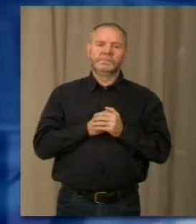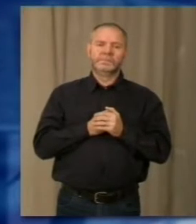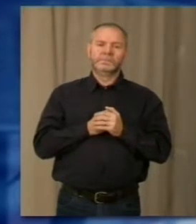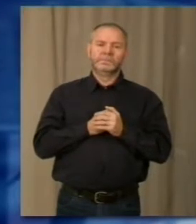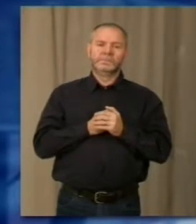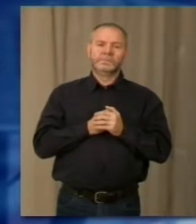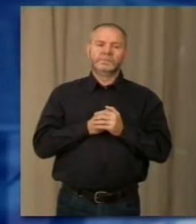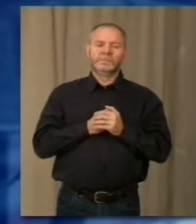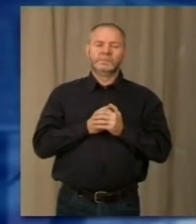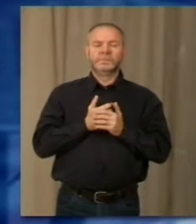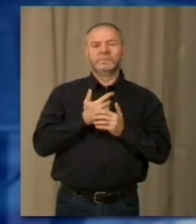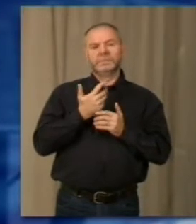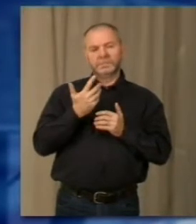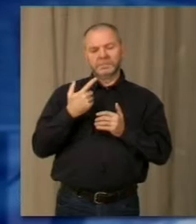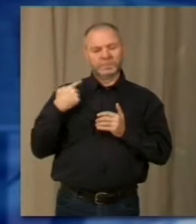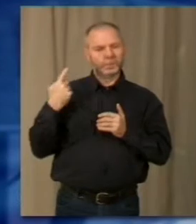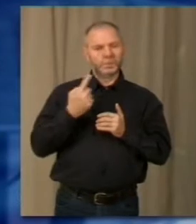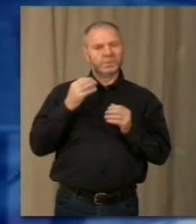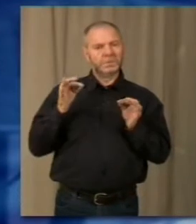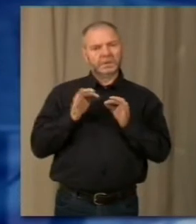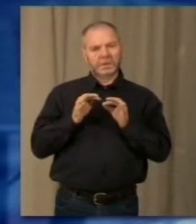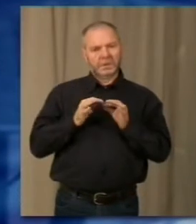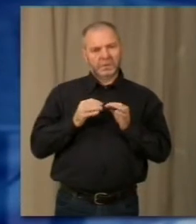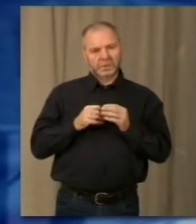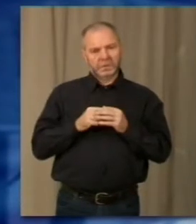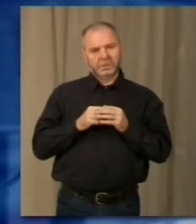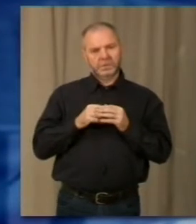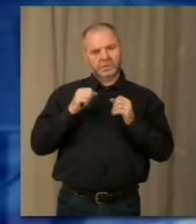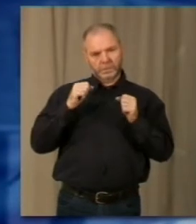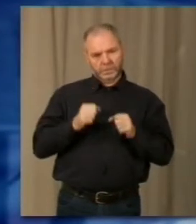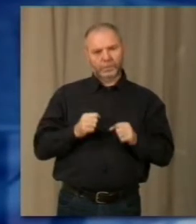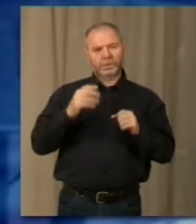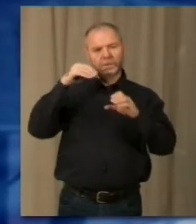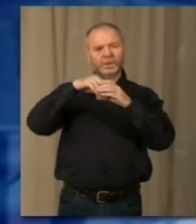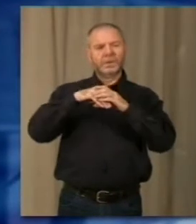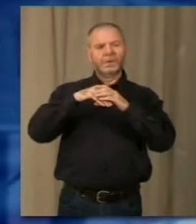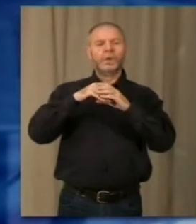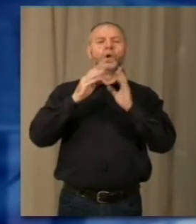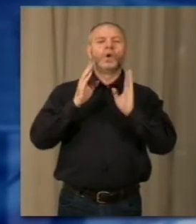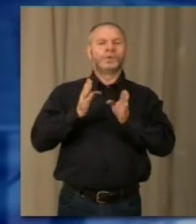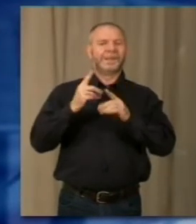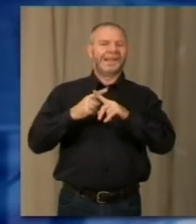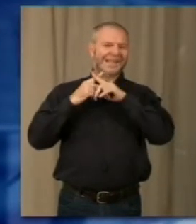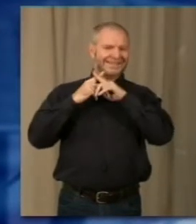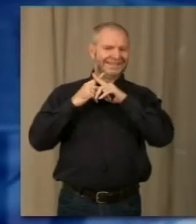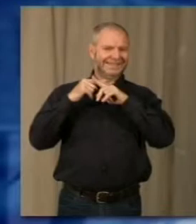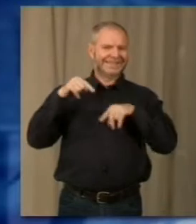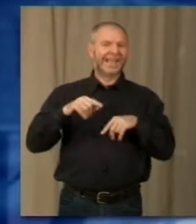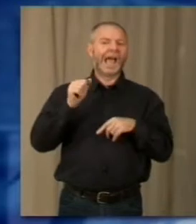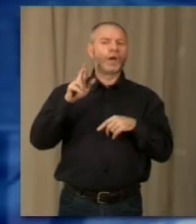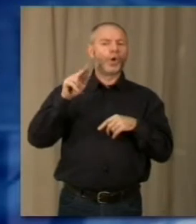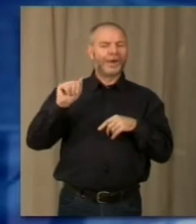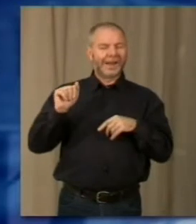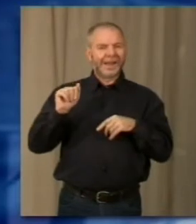C'è unanimità di intenti sulla richiesta di poter aprire un reparto hospice all'interno della struttura dell'ex ospedale di Arona.